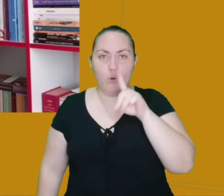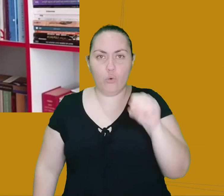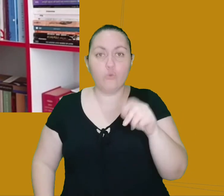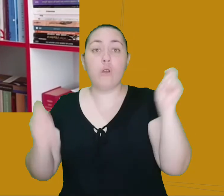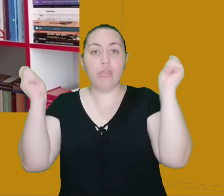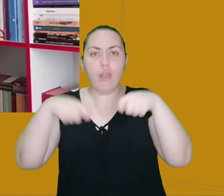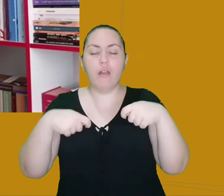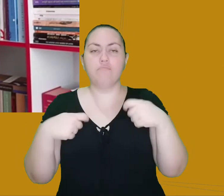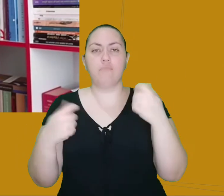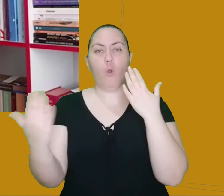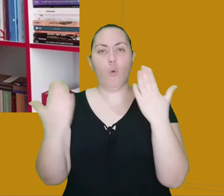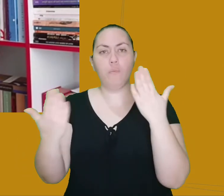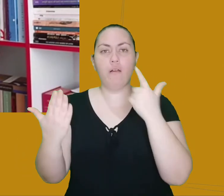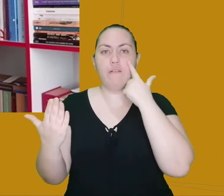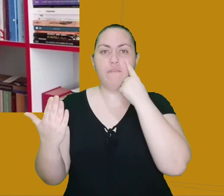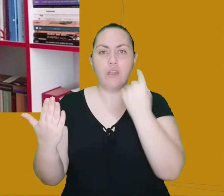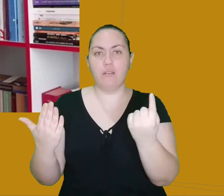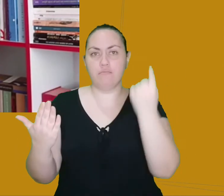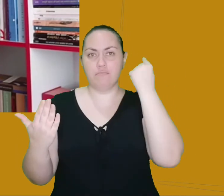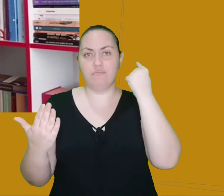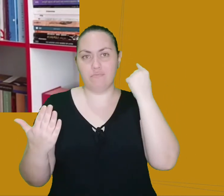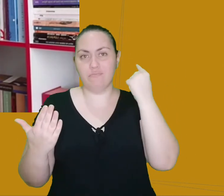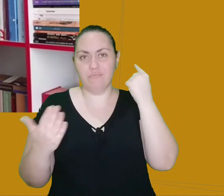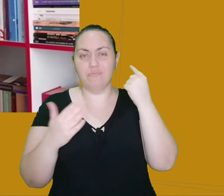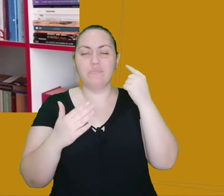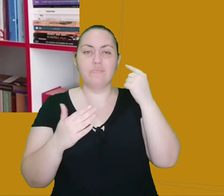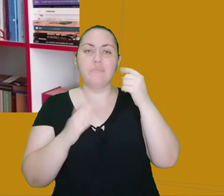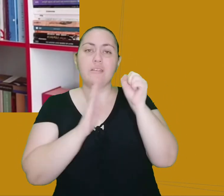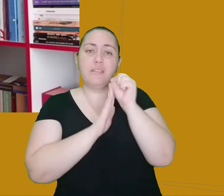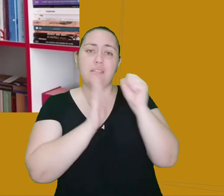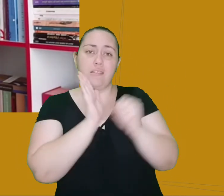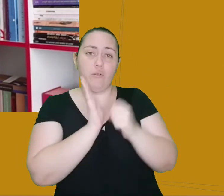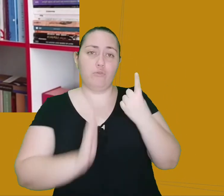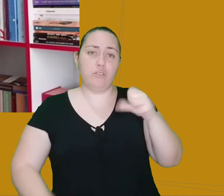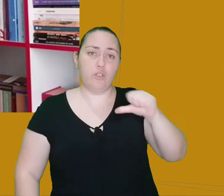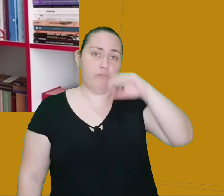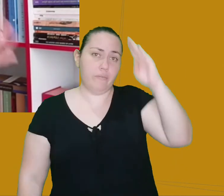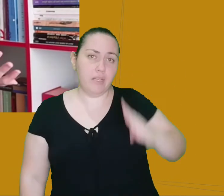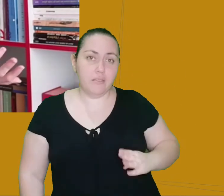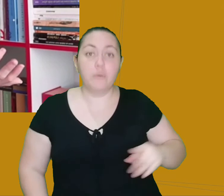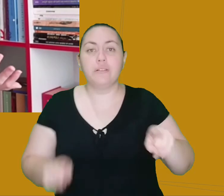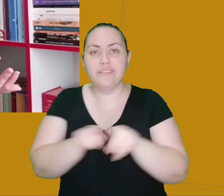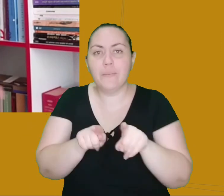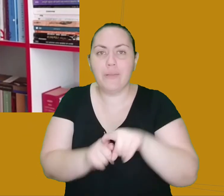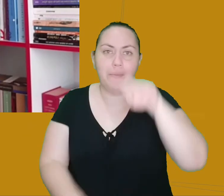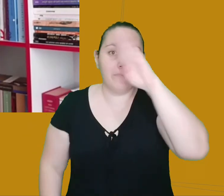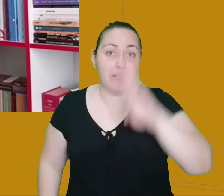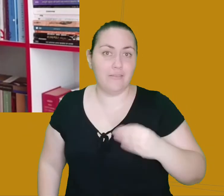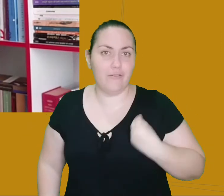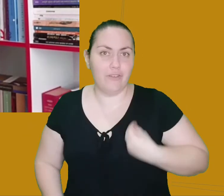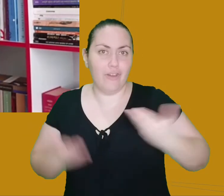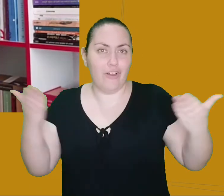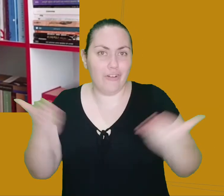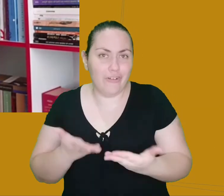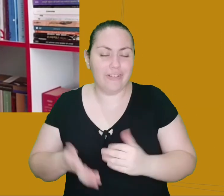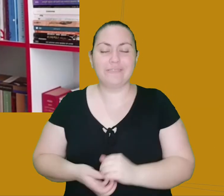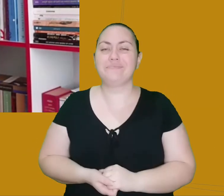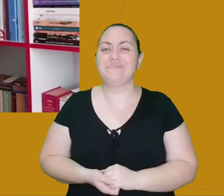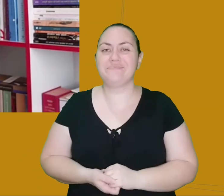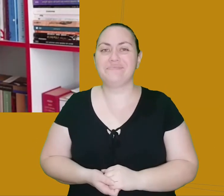o Brasil do século XIX, quanto pro Brasil do presente. É isso aí, pessoal. Não se